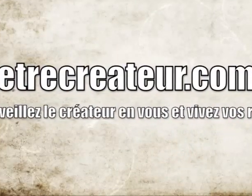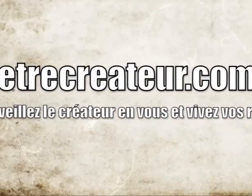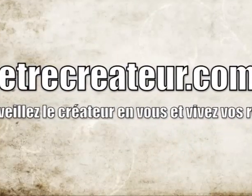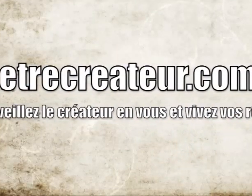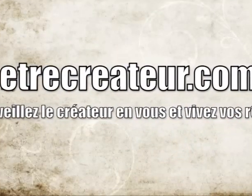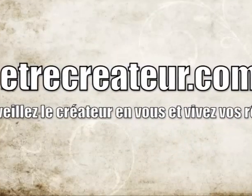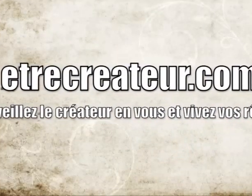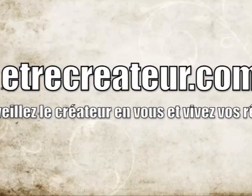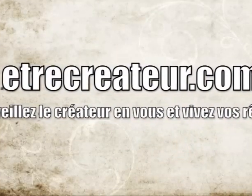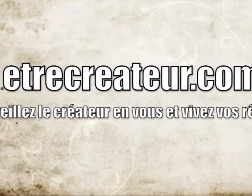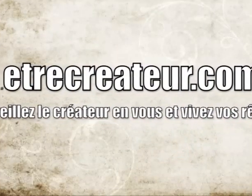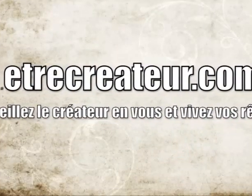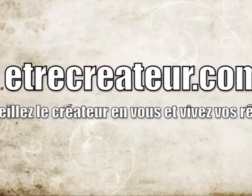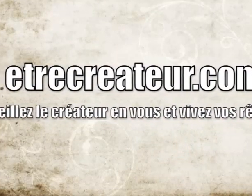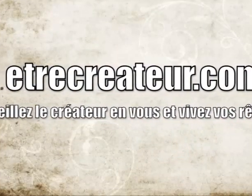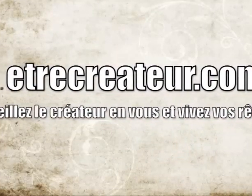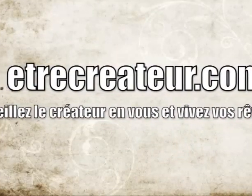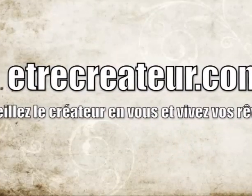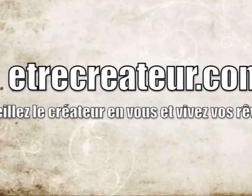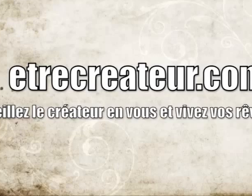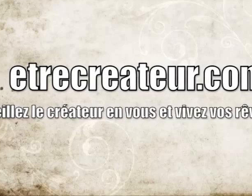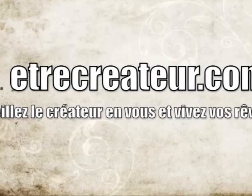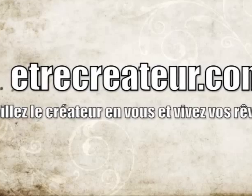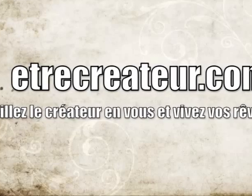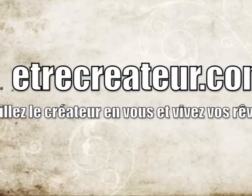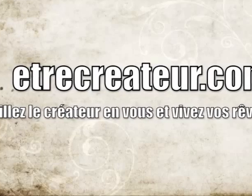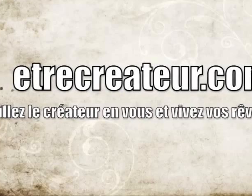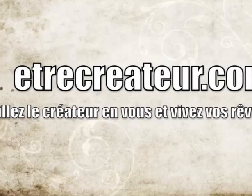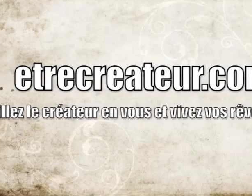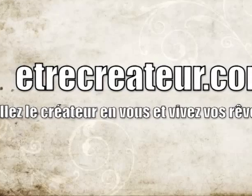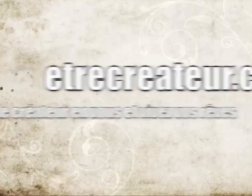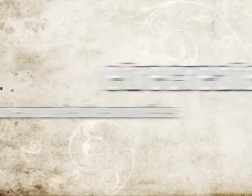Radio Sous-titrage Société Radio